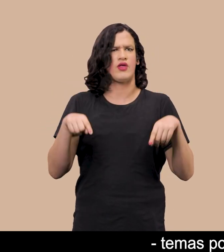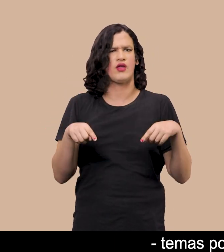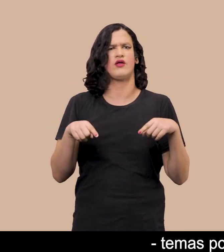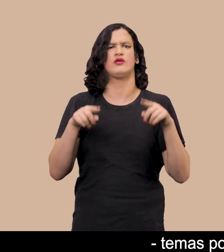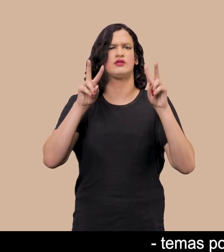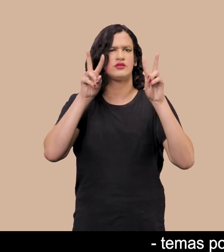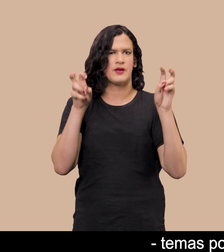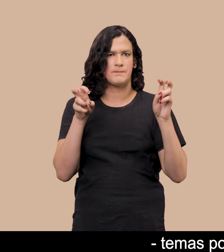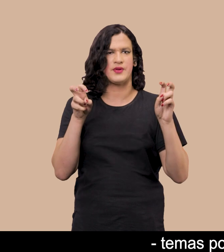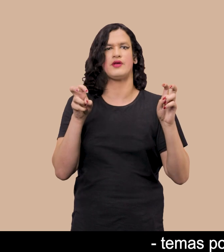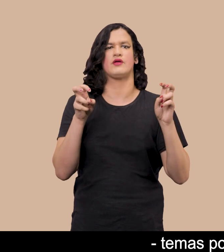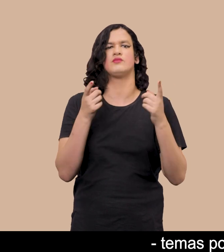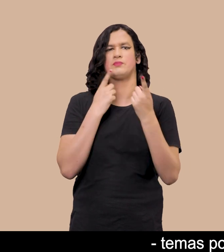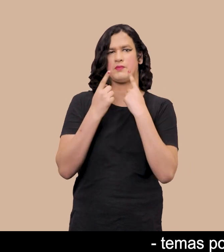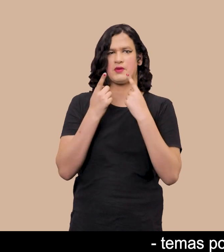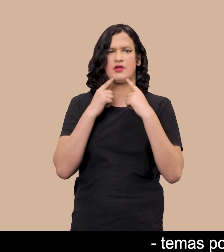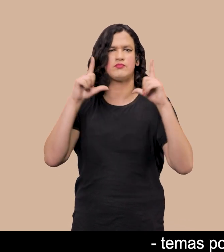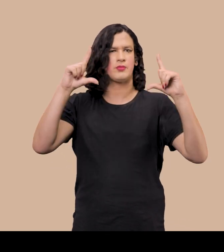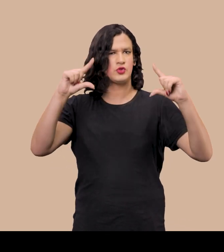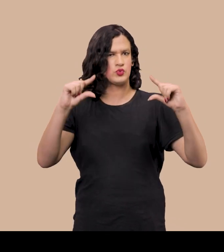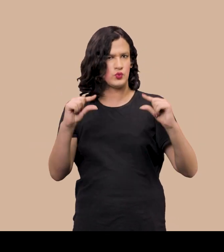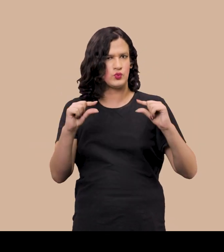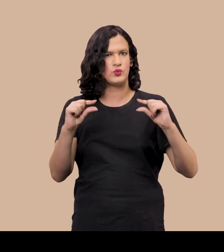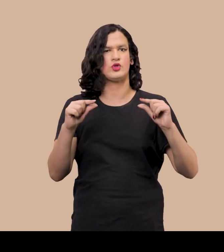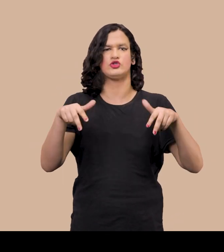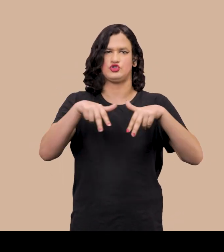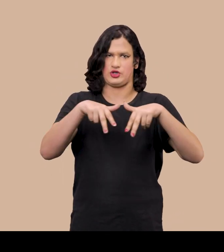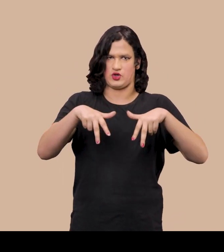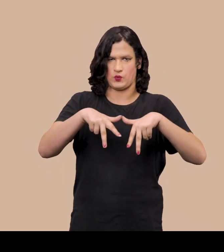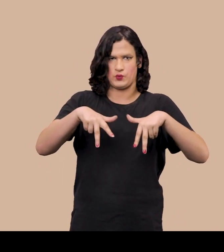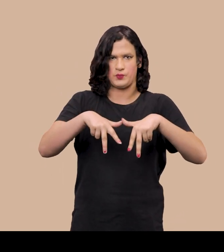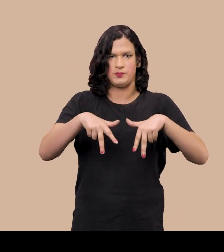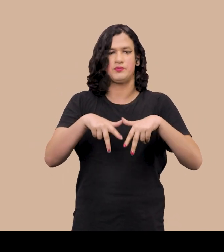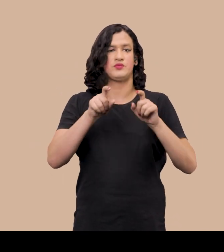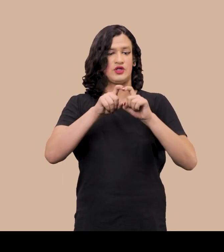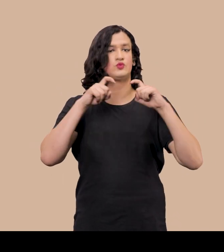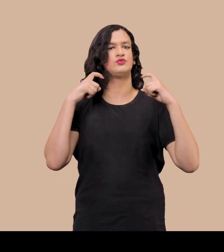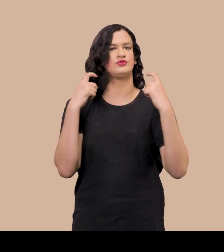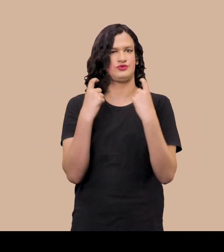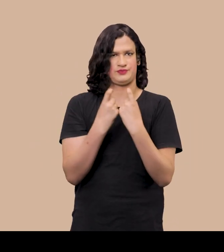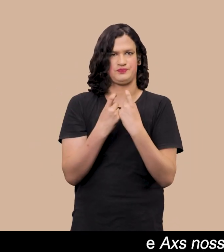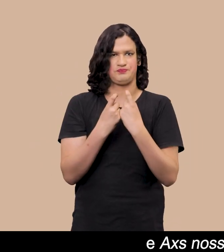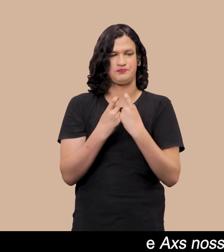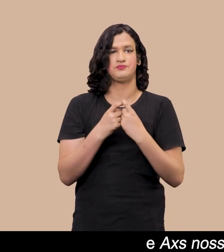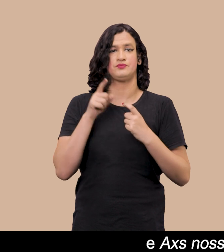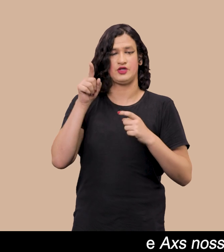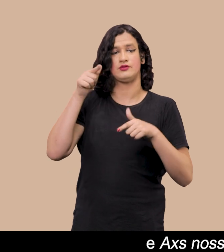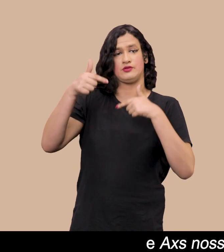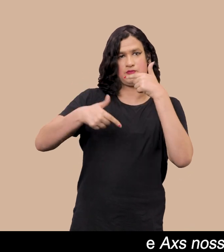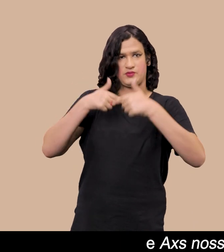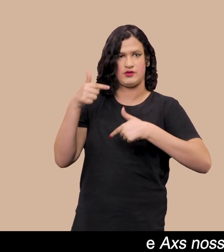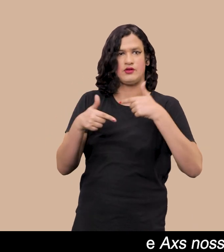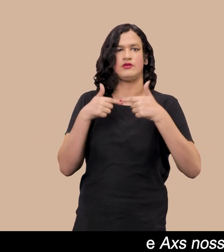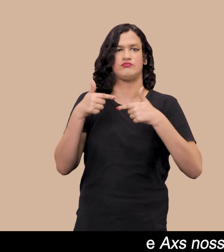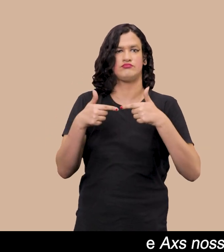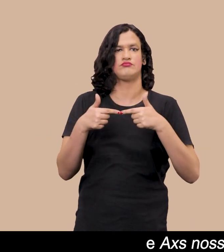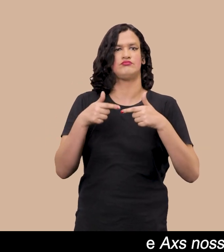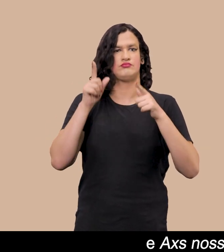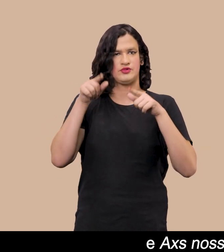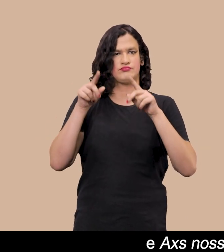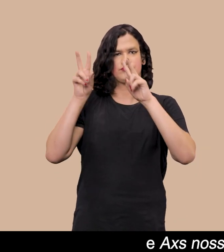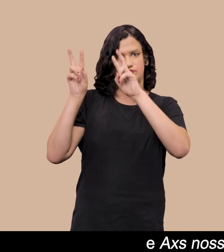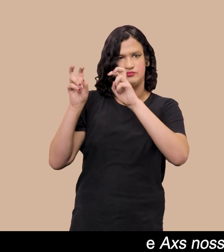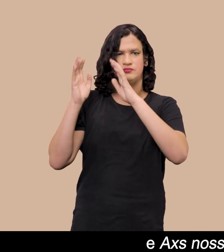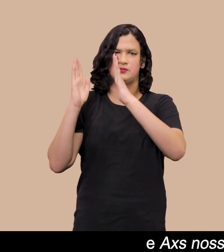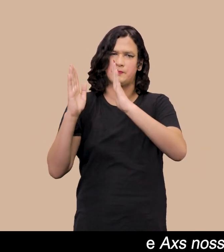debates acerca de gênero e sexualidade Lia de Castro trabalha em séries E, aos nossos filhos, é bem emblemática